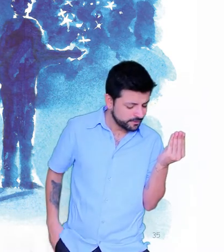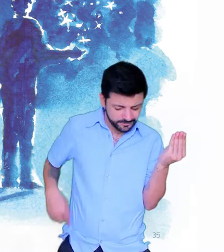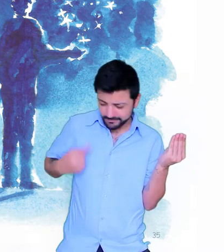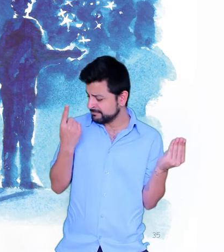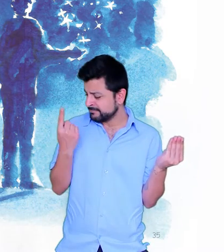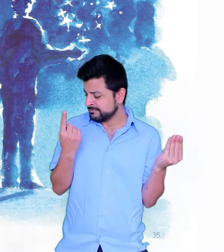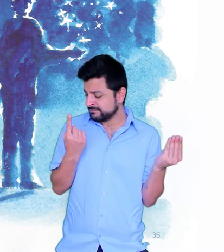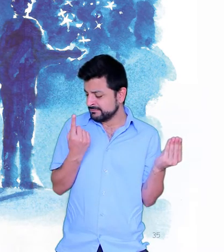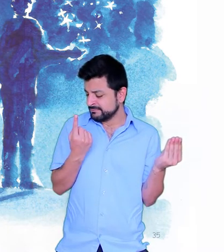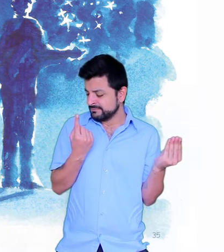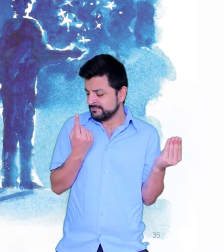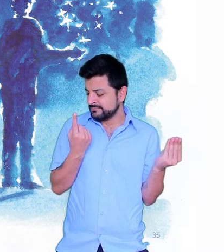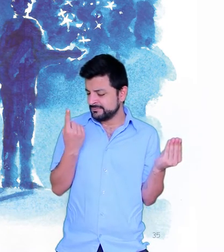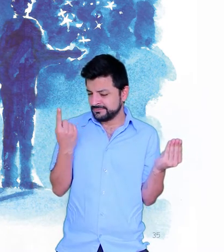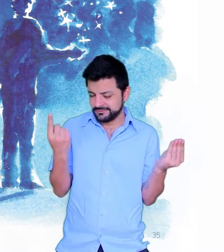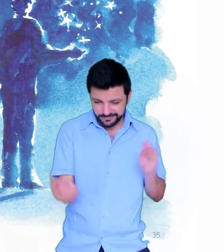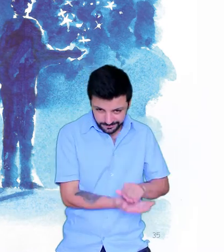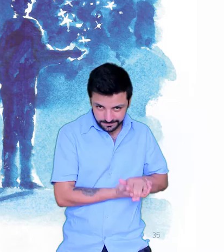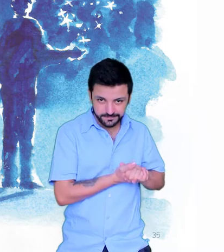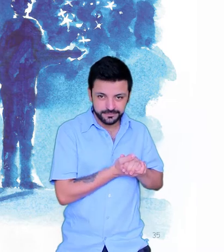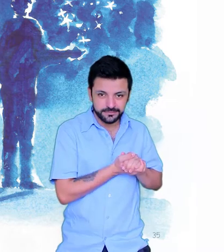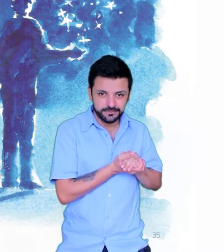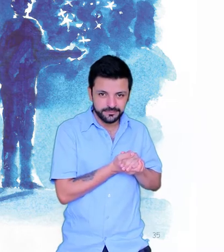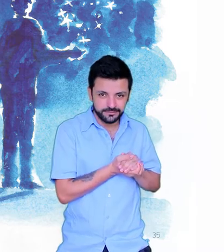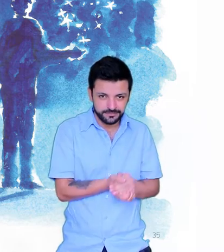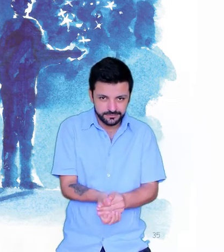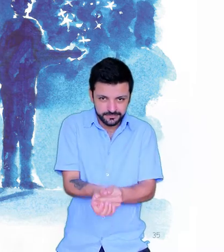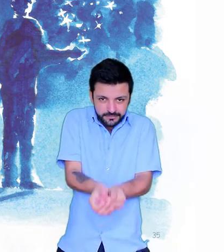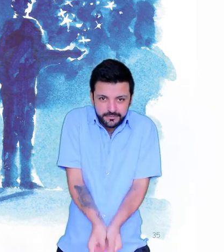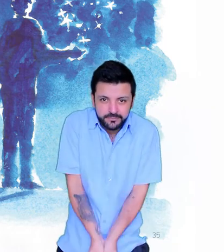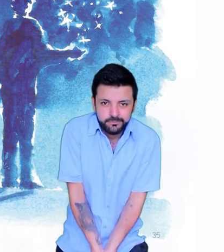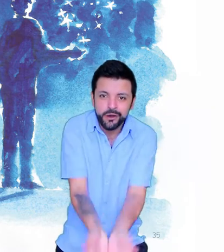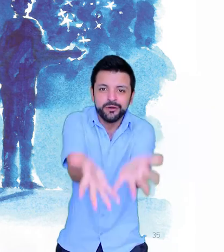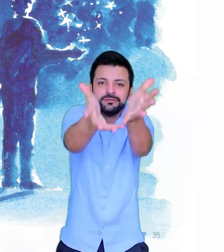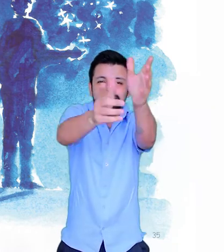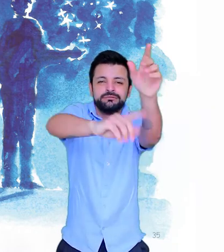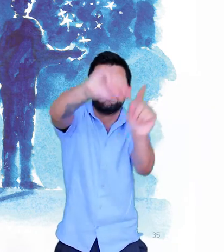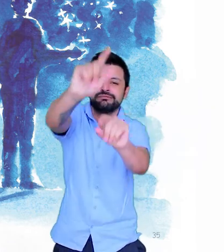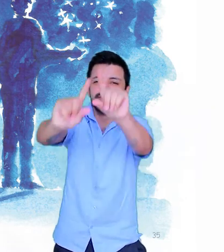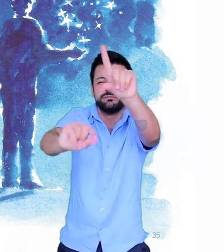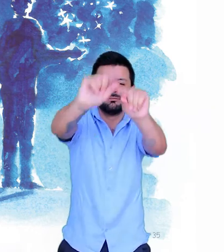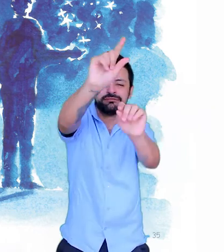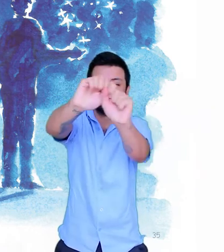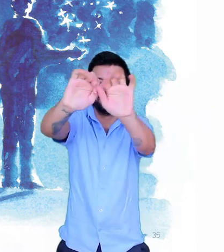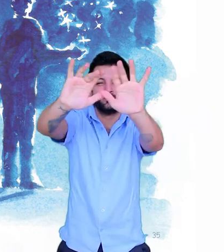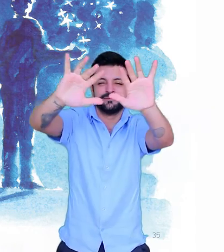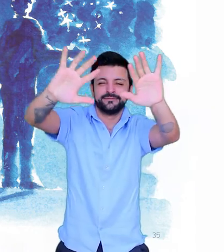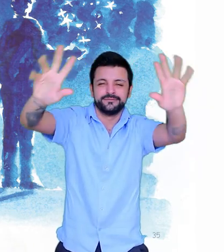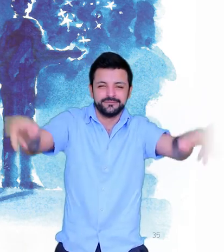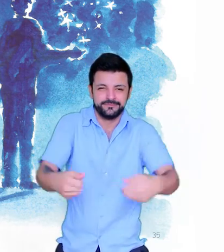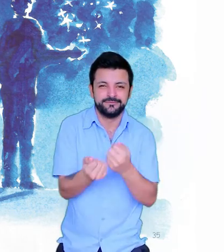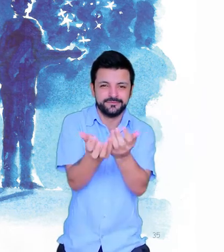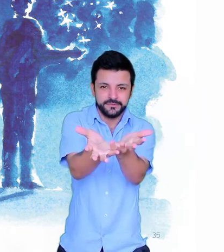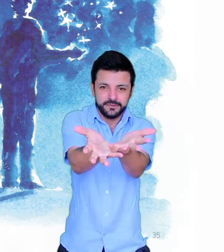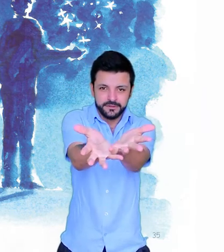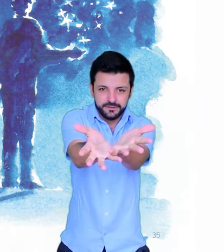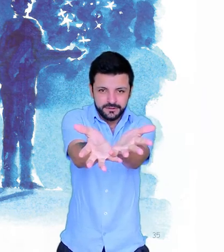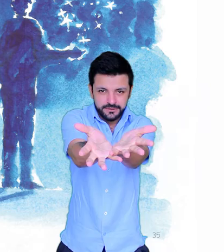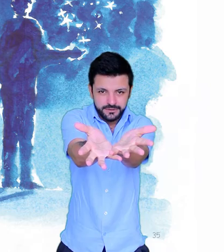O que levo na mão Estrelas pra te dar O que levo no